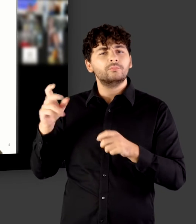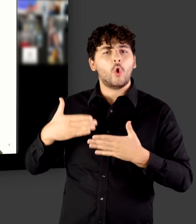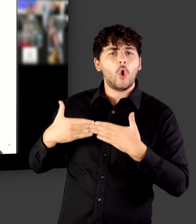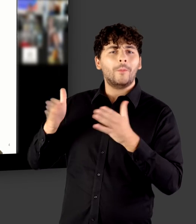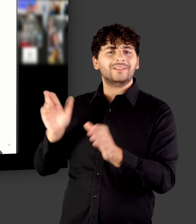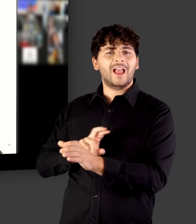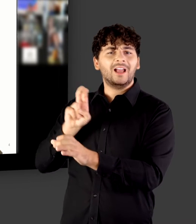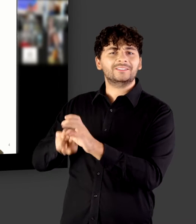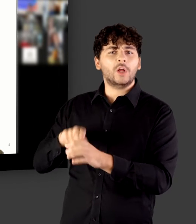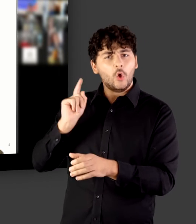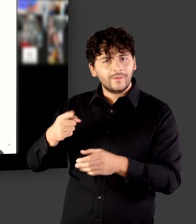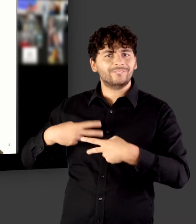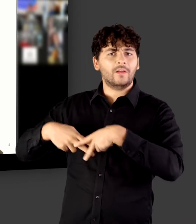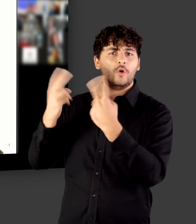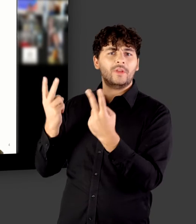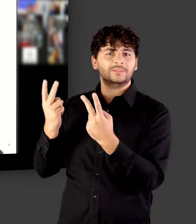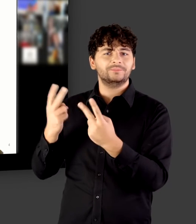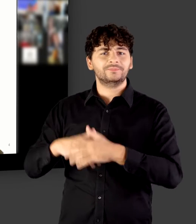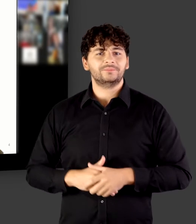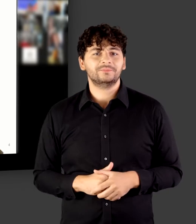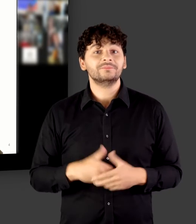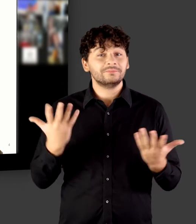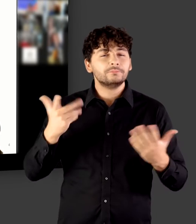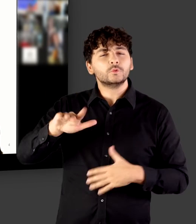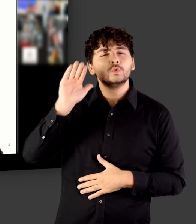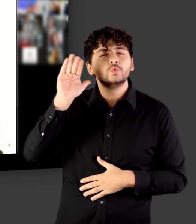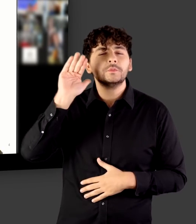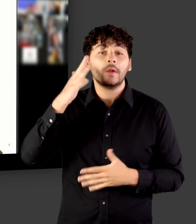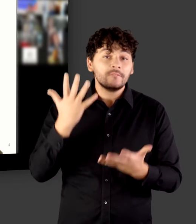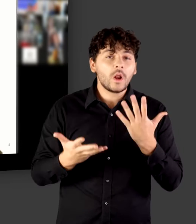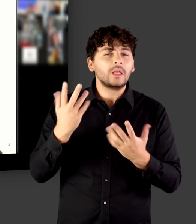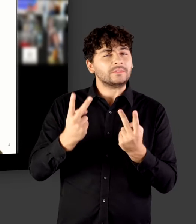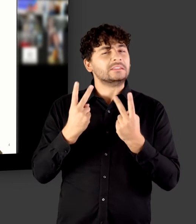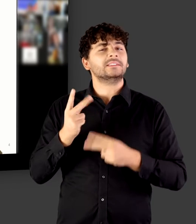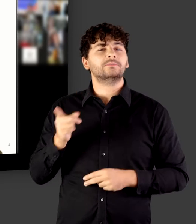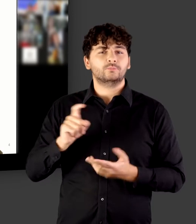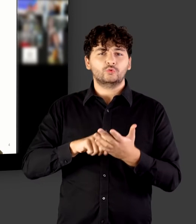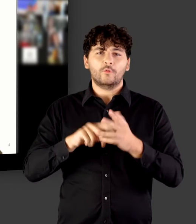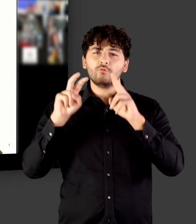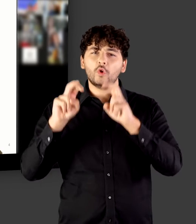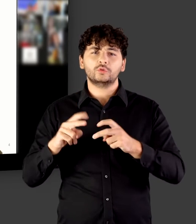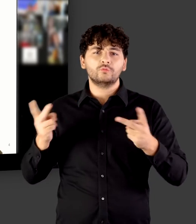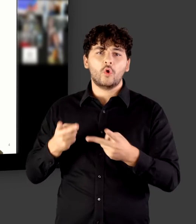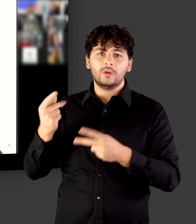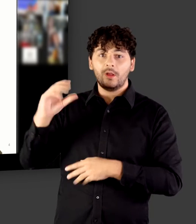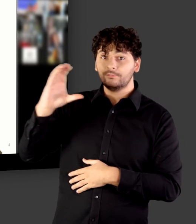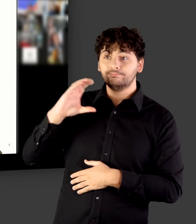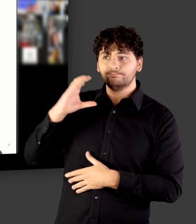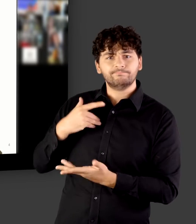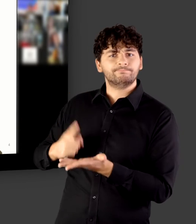veröffentlichen. Und das wird in Zukunft immer wichtiger, weil viele Forschungsförderer diesen Anspruch haben, dass eben auch Open Access